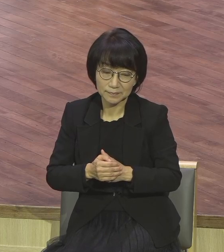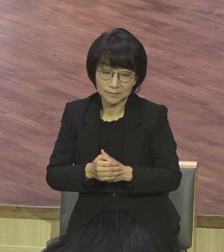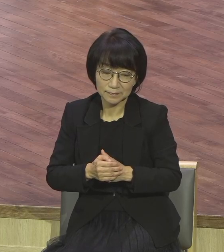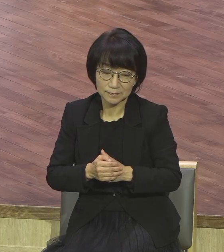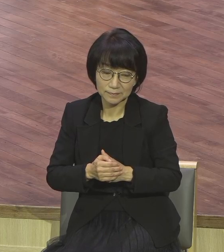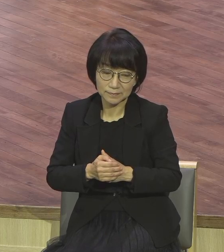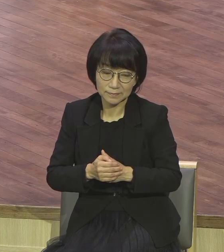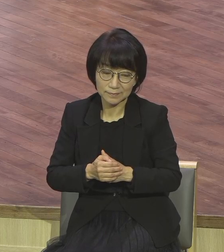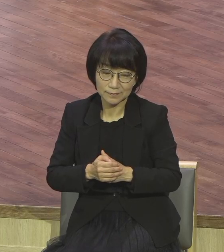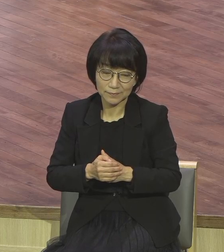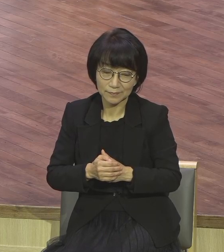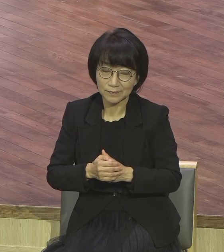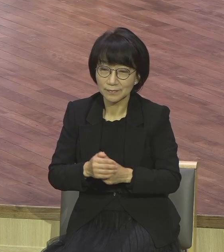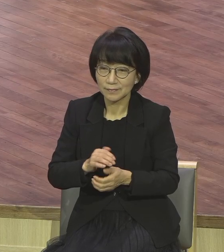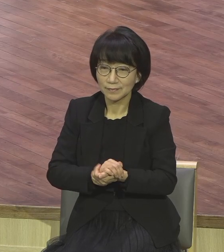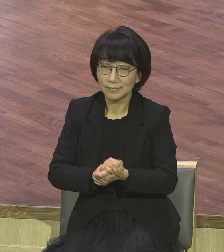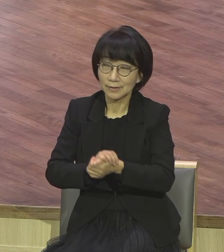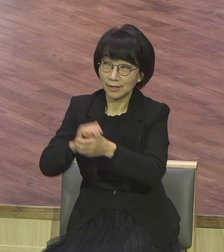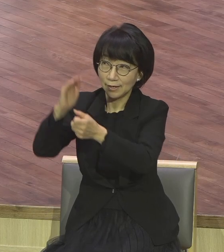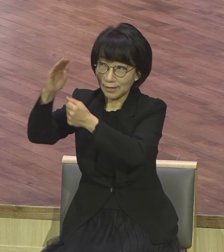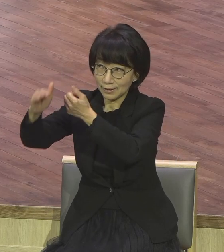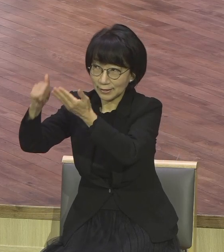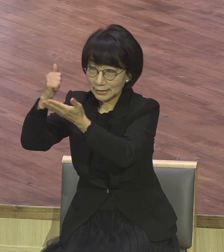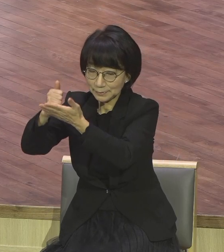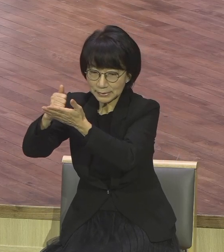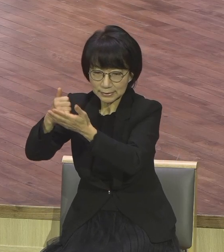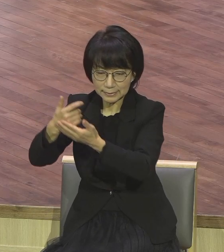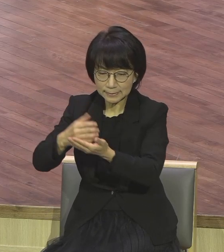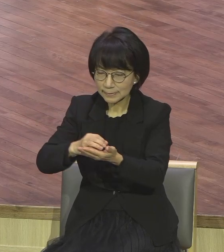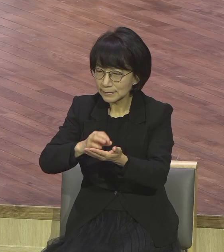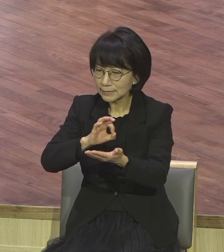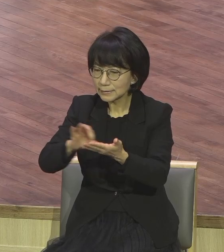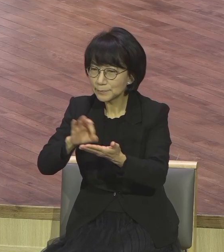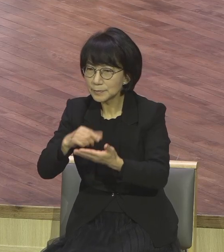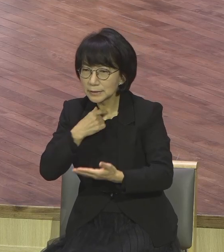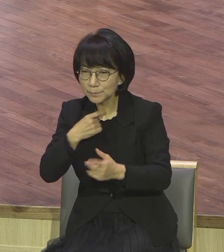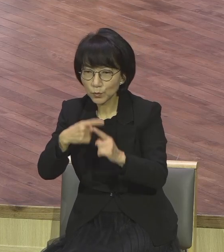교회가 하나님 서시에 순결하냐 순수하냐 말씀 앞에